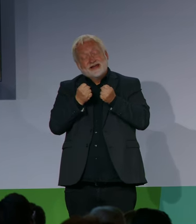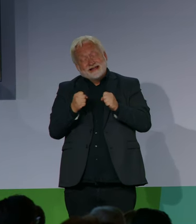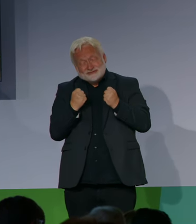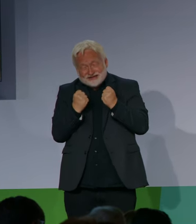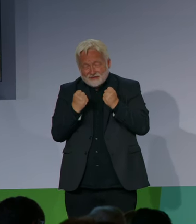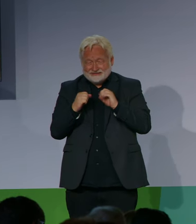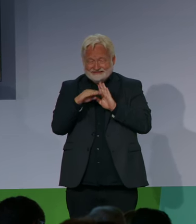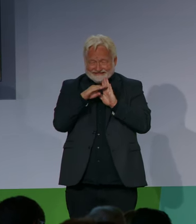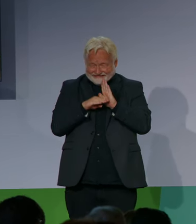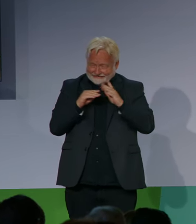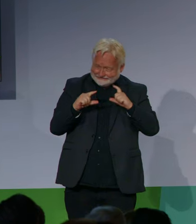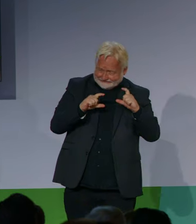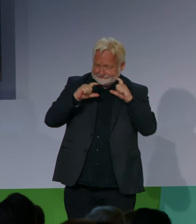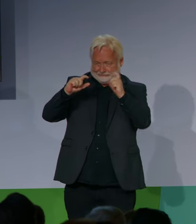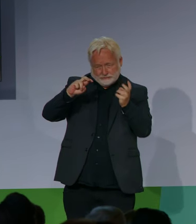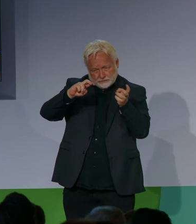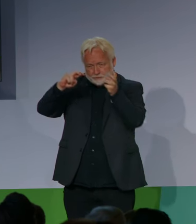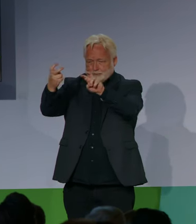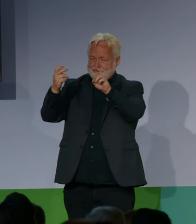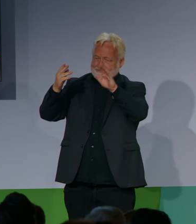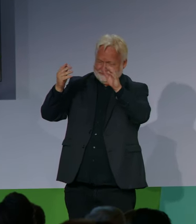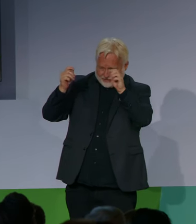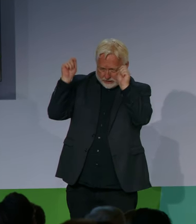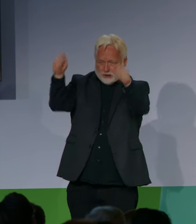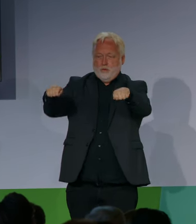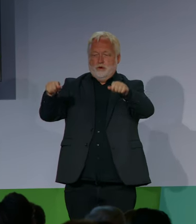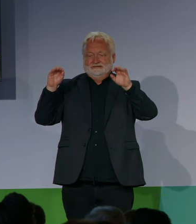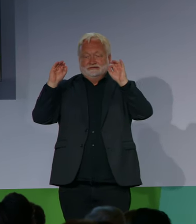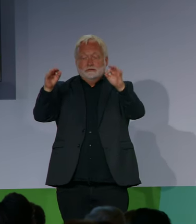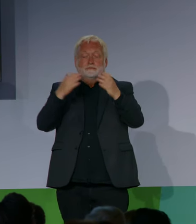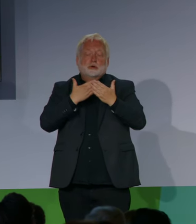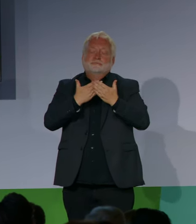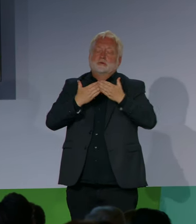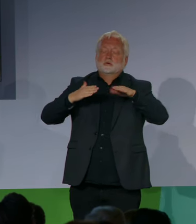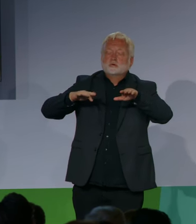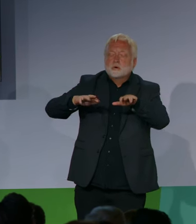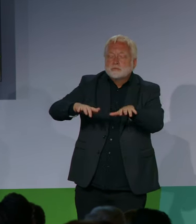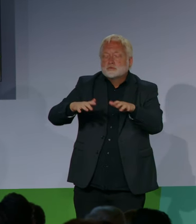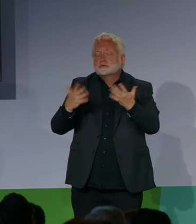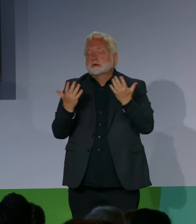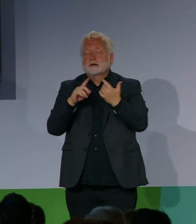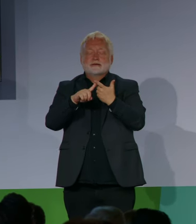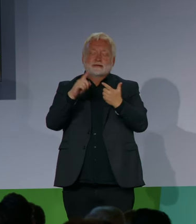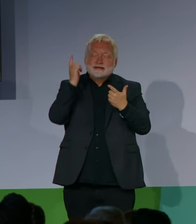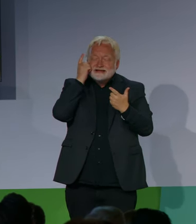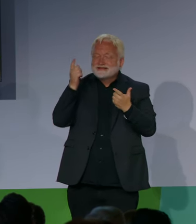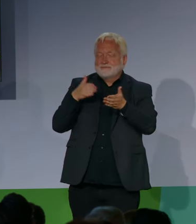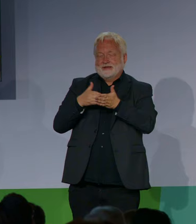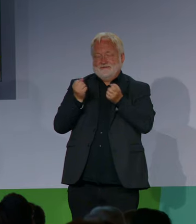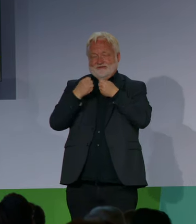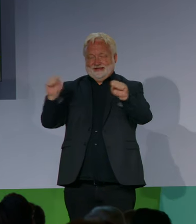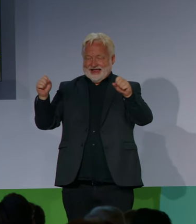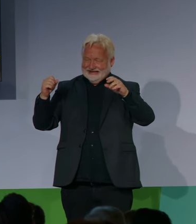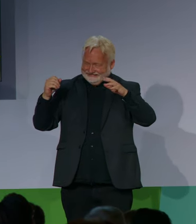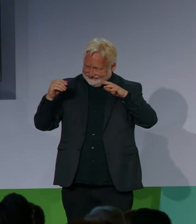verabschiedet. Arbeitgeber können jetzt höhere Lohnkostenzuschüsse bekommen, wenn sie einen Menschen mit Behinderungen einstellen